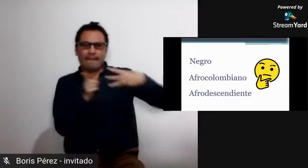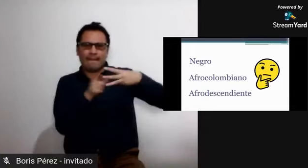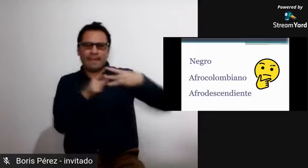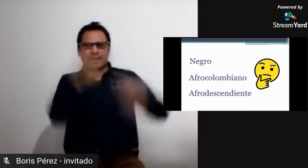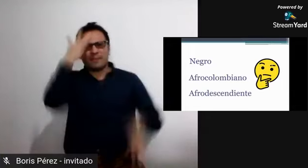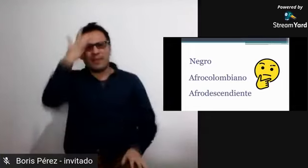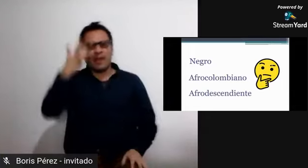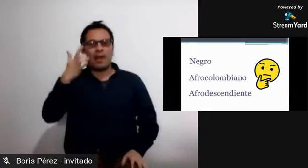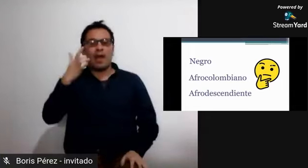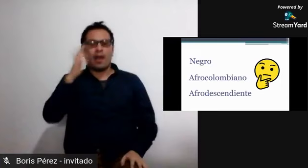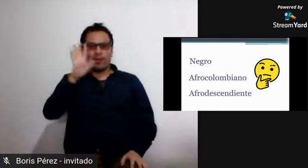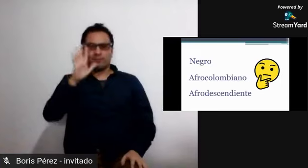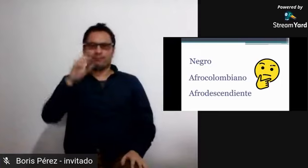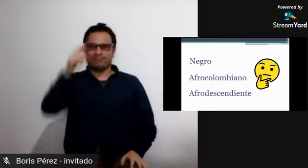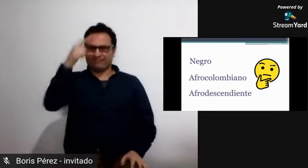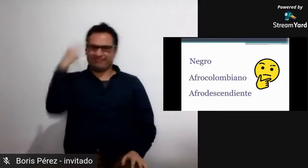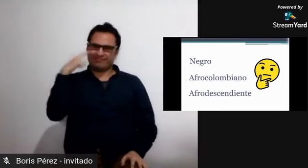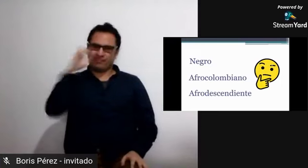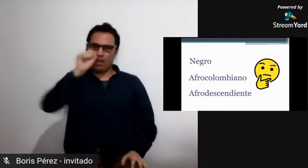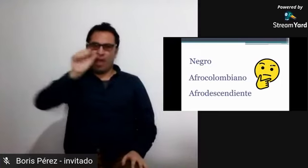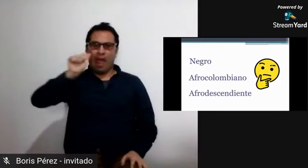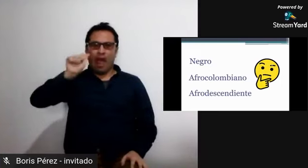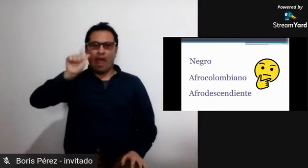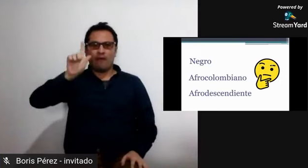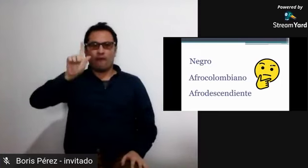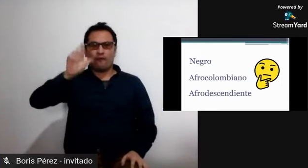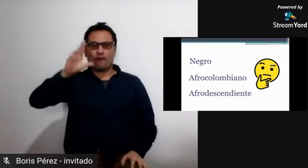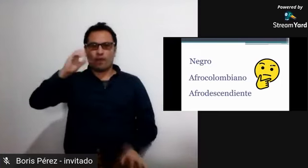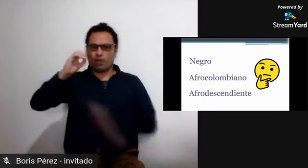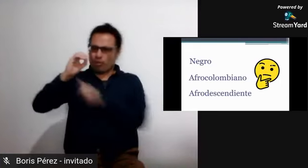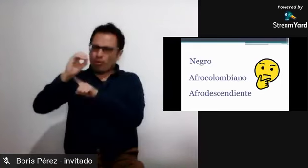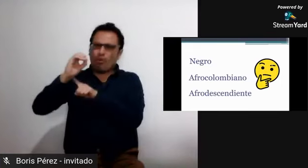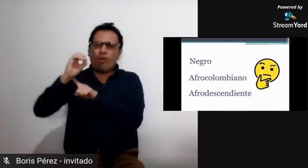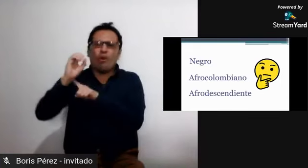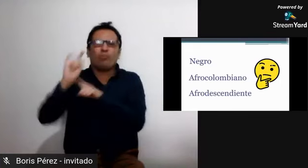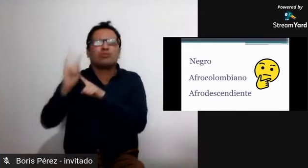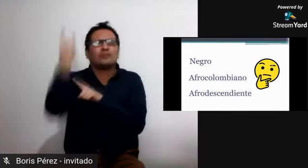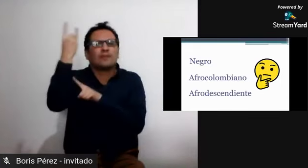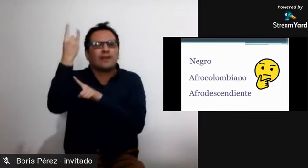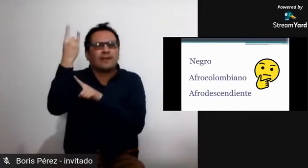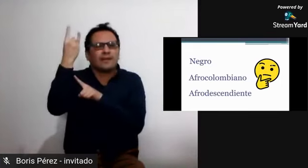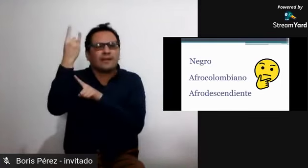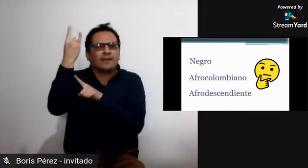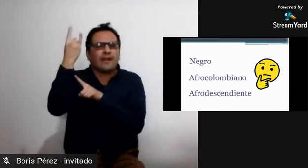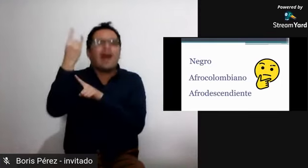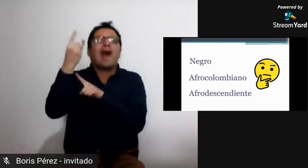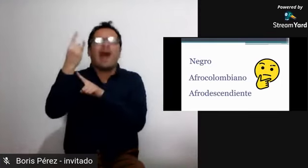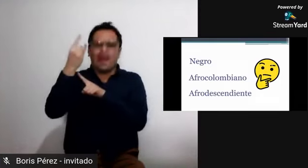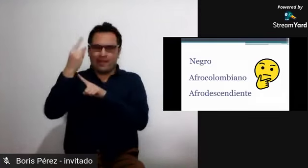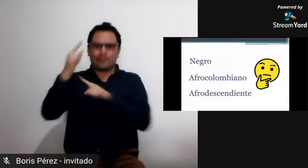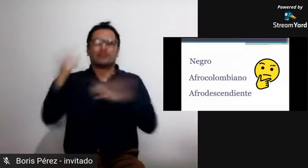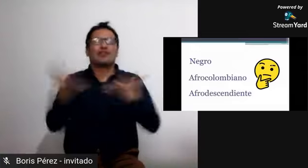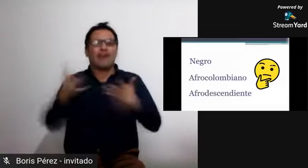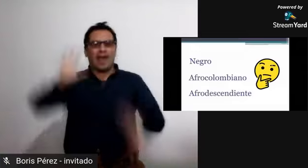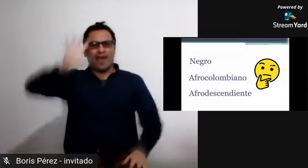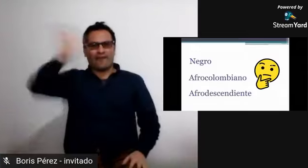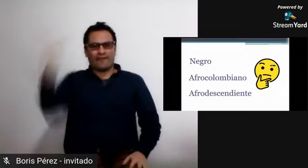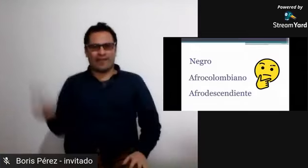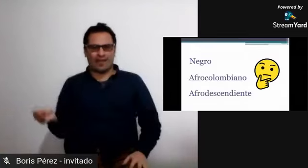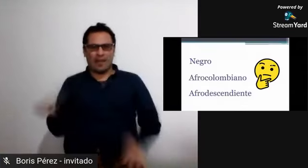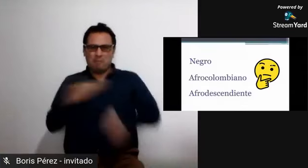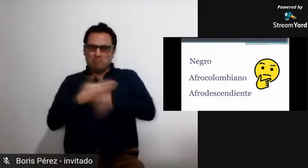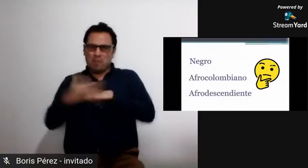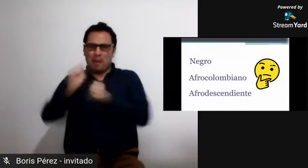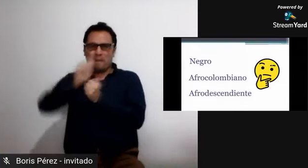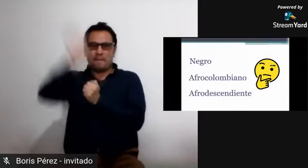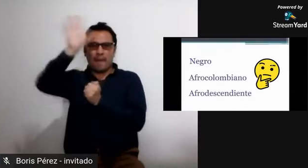surgen estos otros dos conceptos de afrocolombianos y afrodescendientes porque